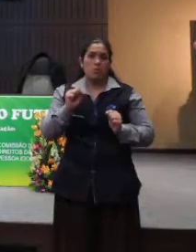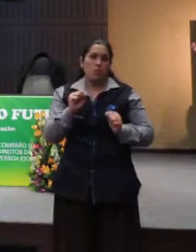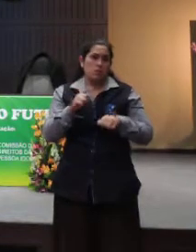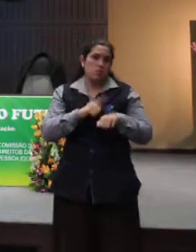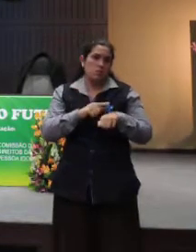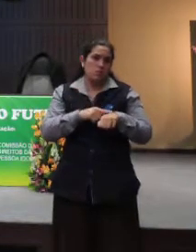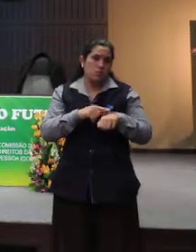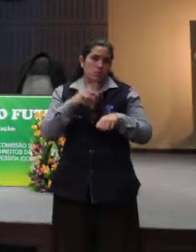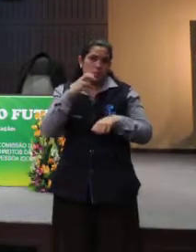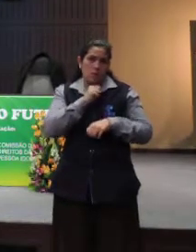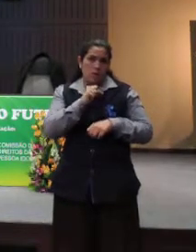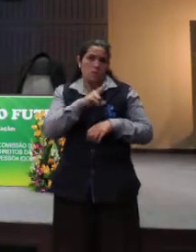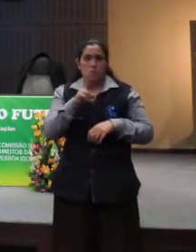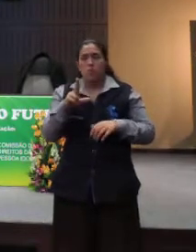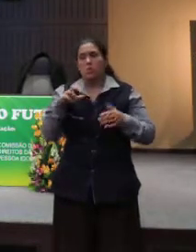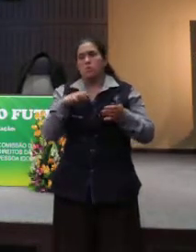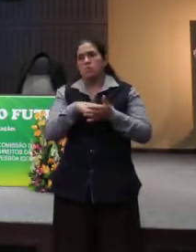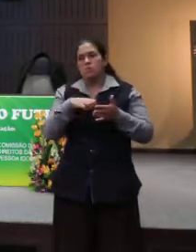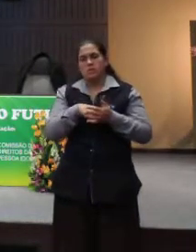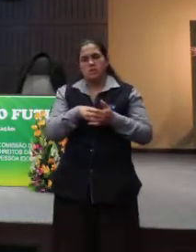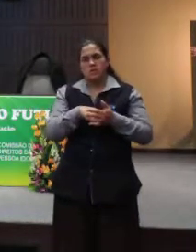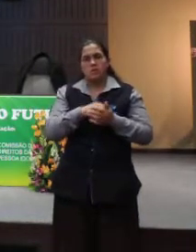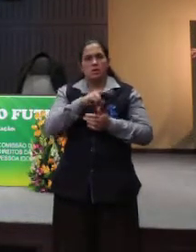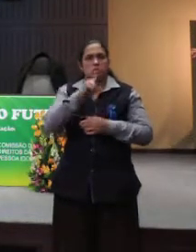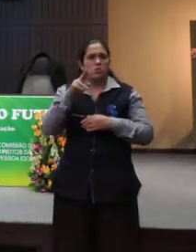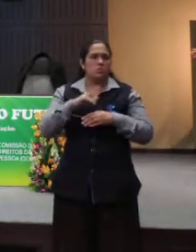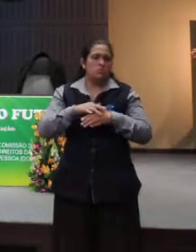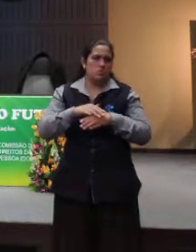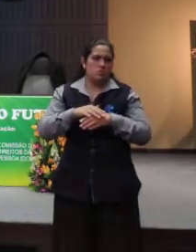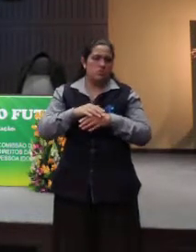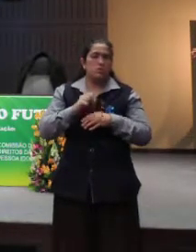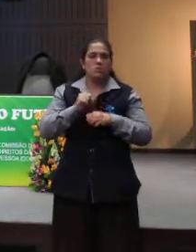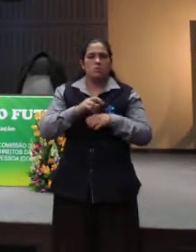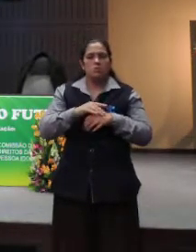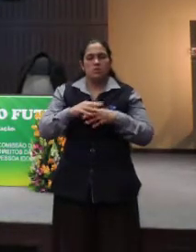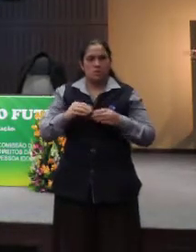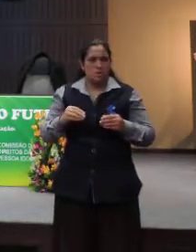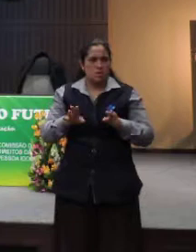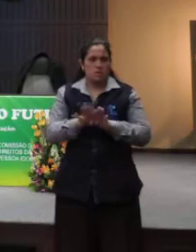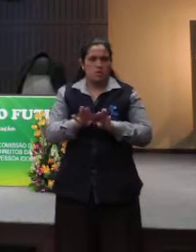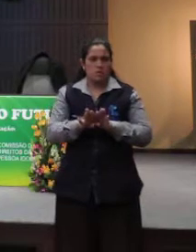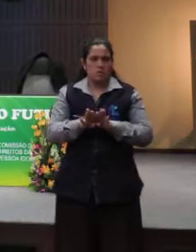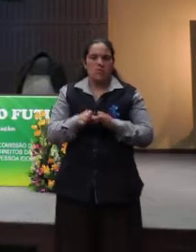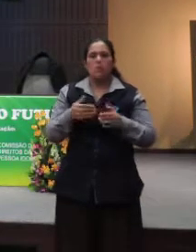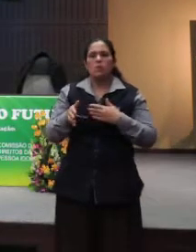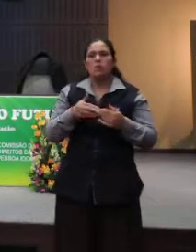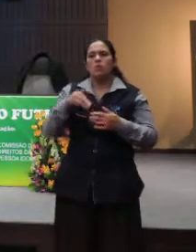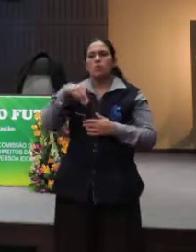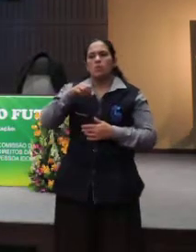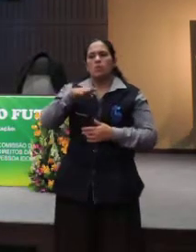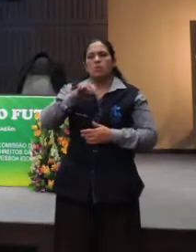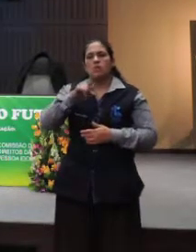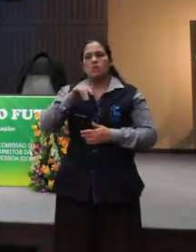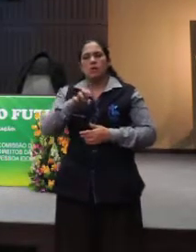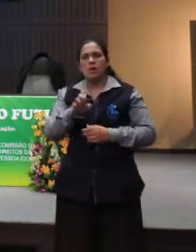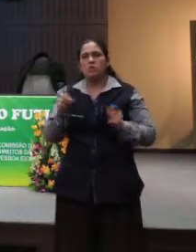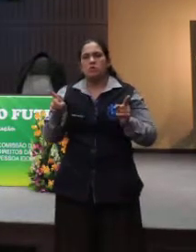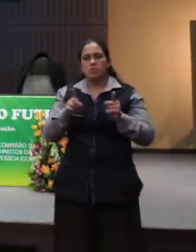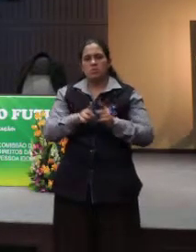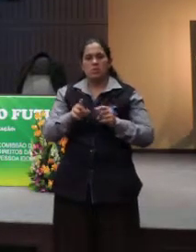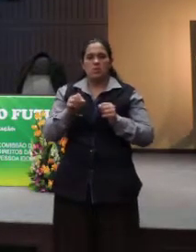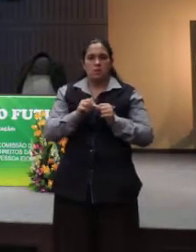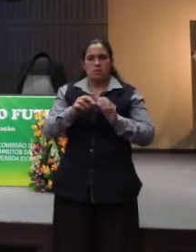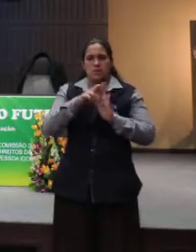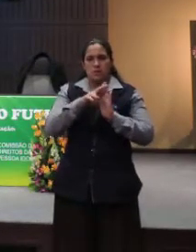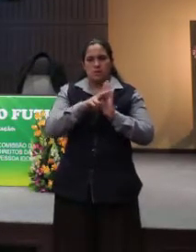acidente, uma doença esporádica, algum do tipo. Qualquer mobilidade reduzida, um decreto que o